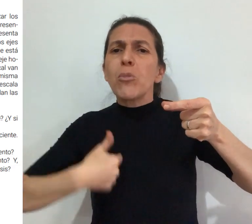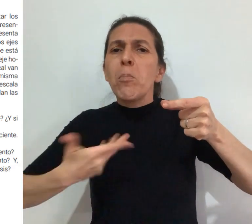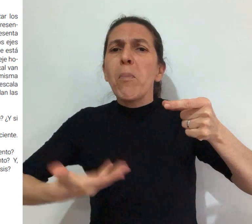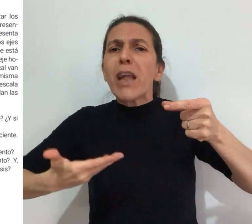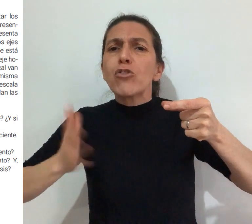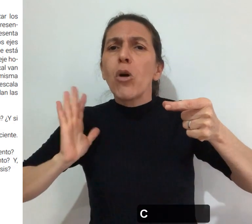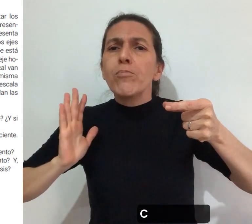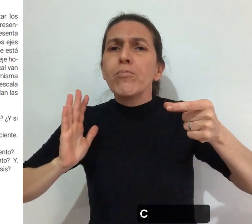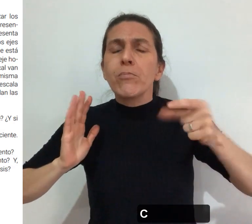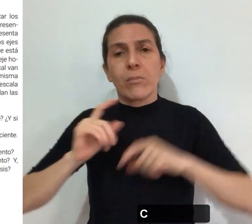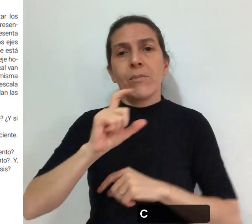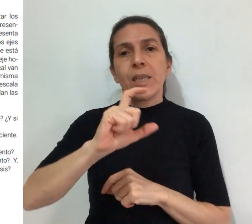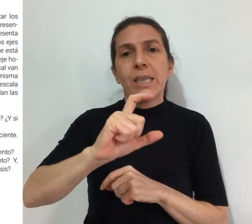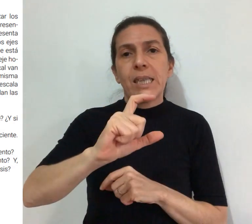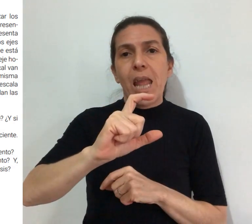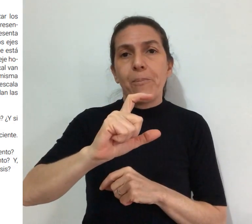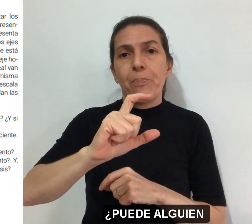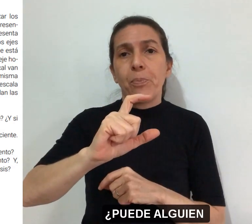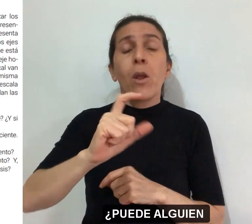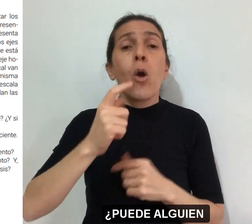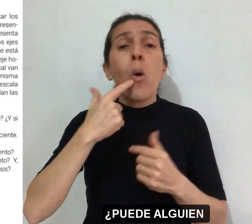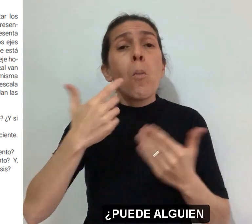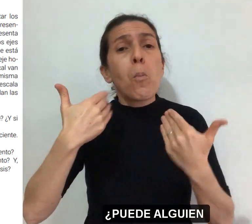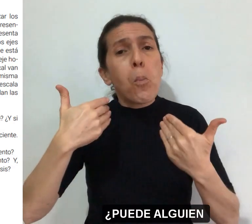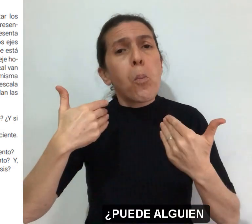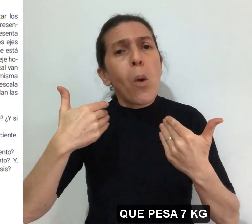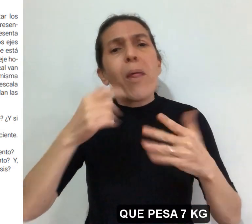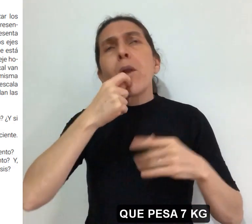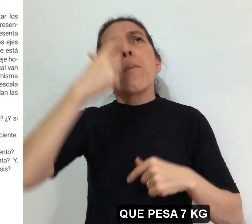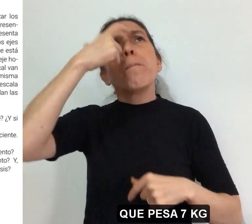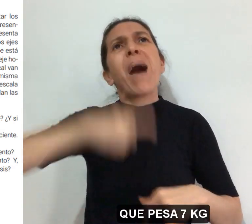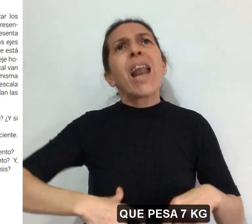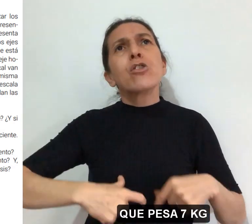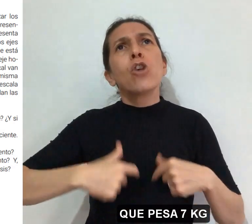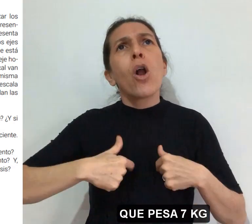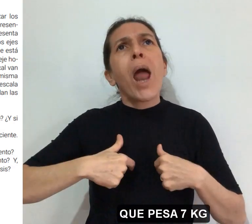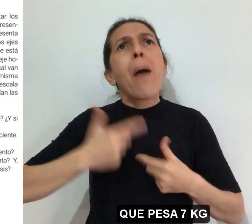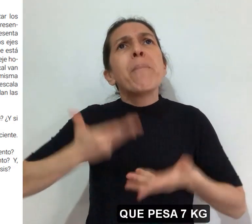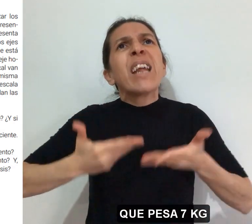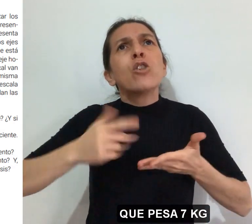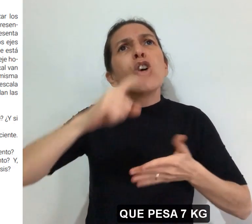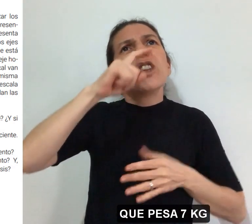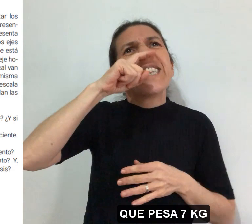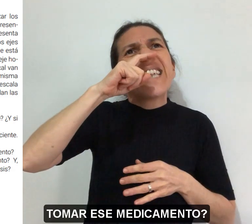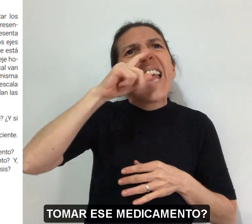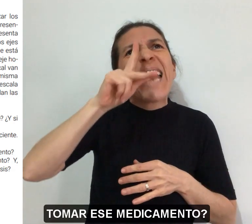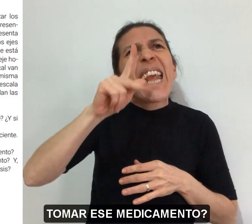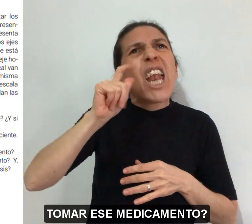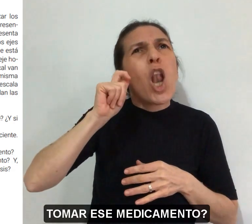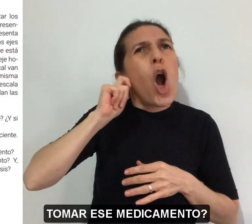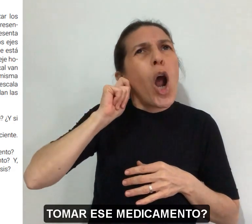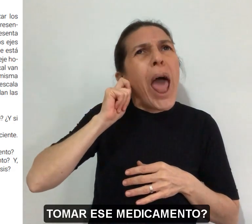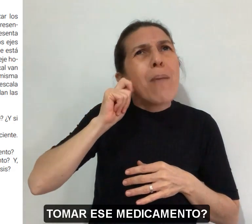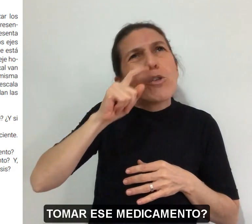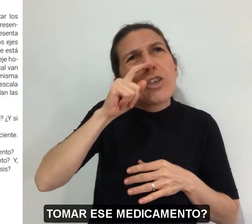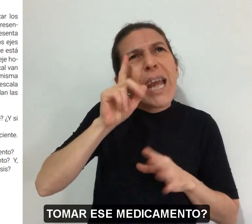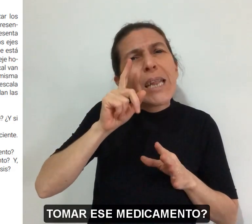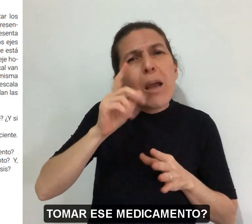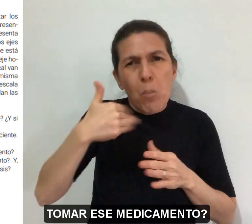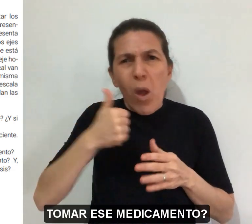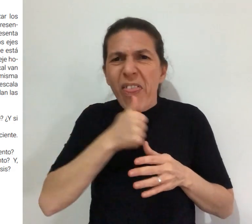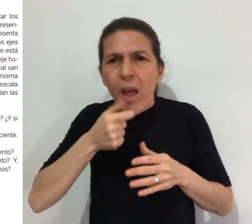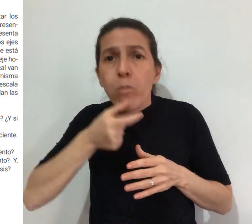C. ¿Puede alguien que pesa 7 kilogramos tomar ese